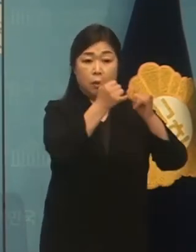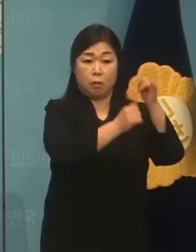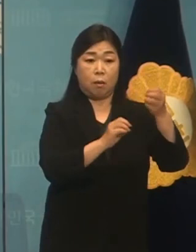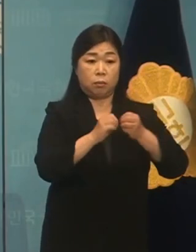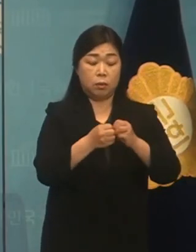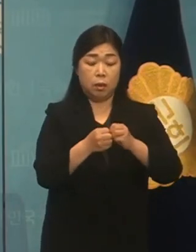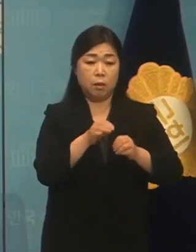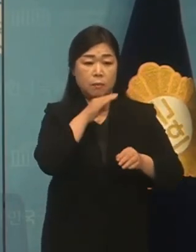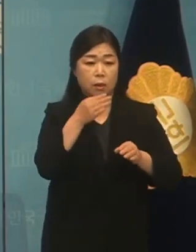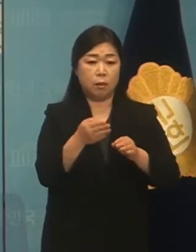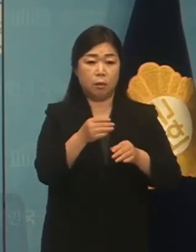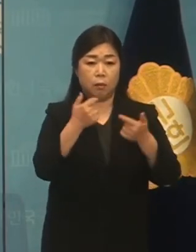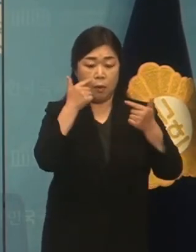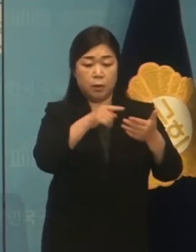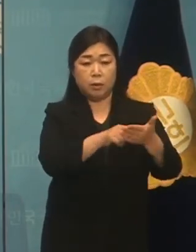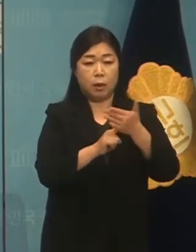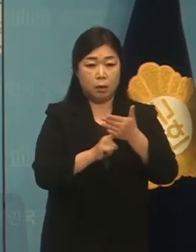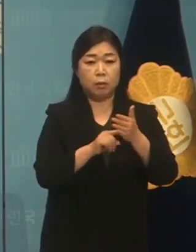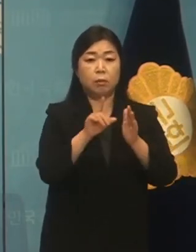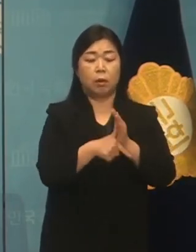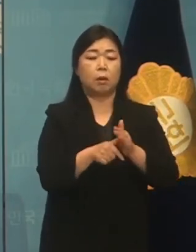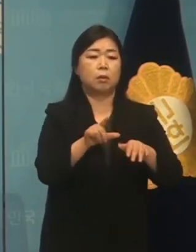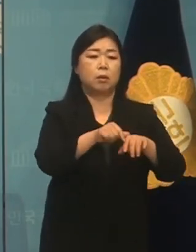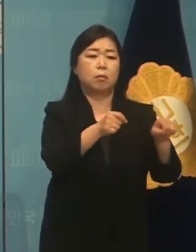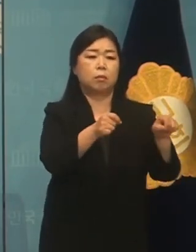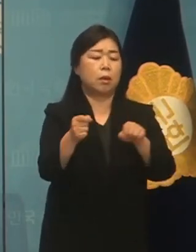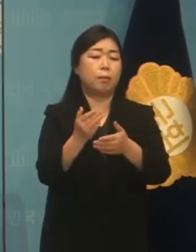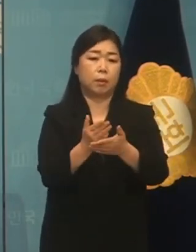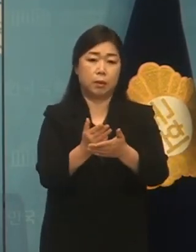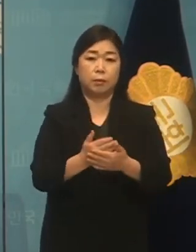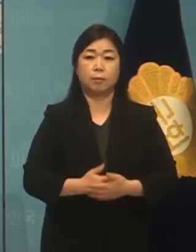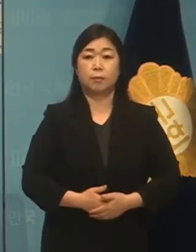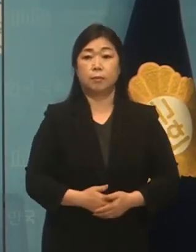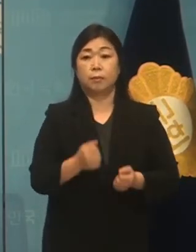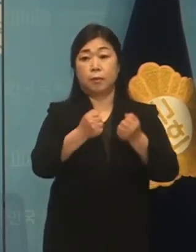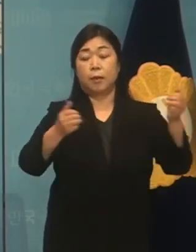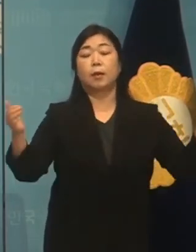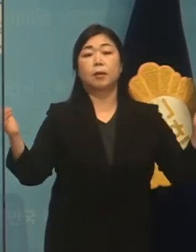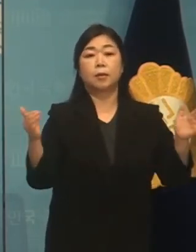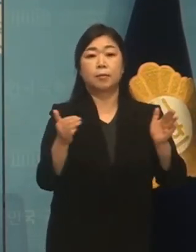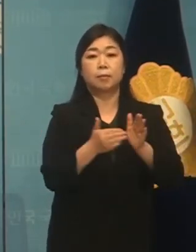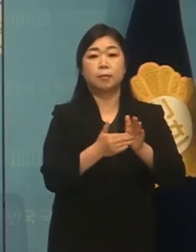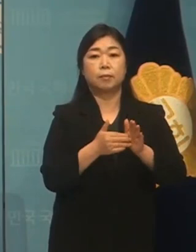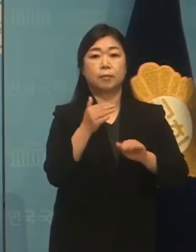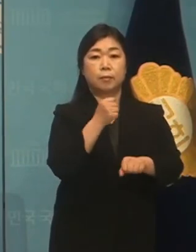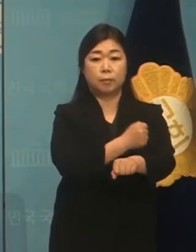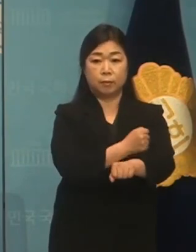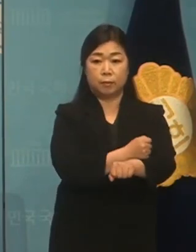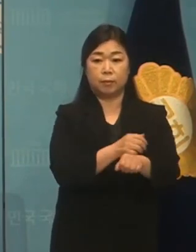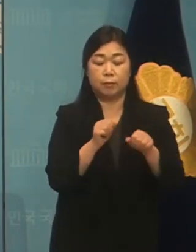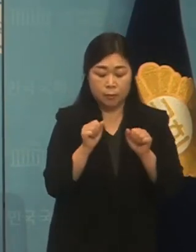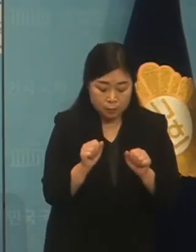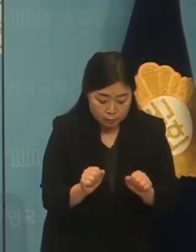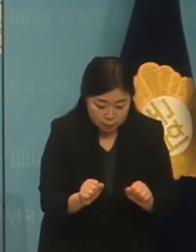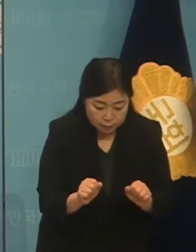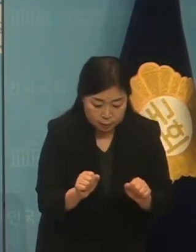바로 짓는데 지체할 시간이 없습니다. 네, 그렇게 마치겠습니다. 수고하십시오.